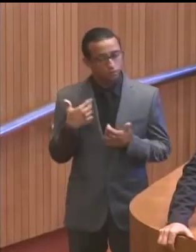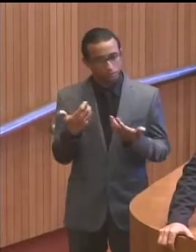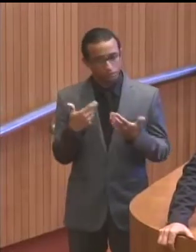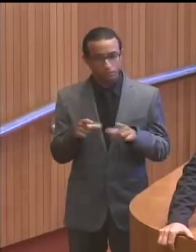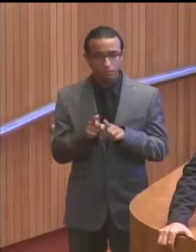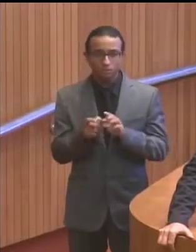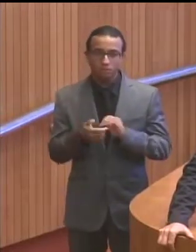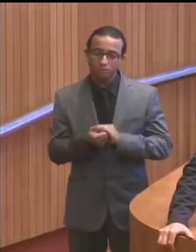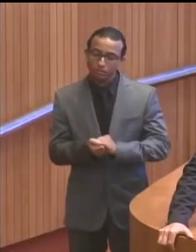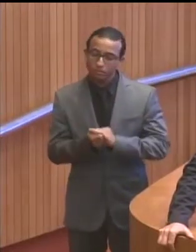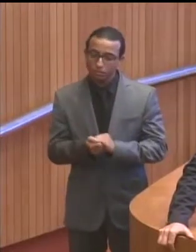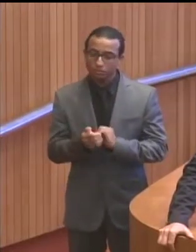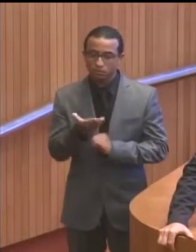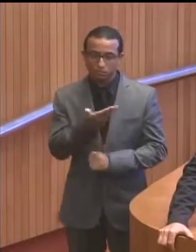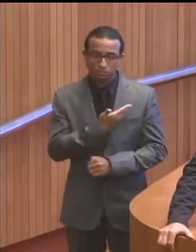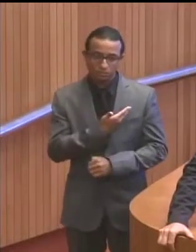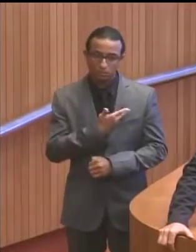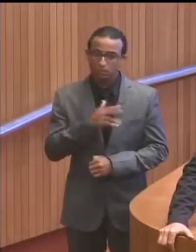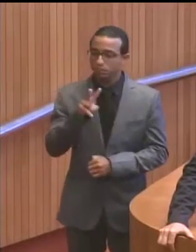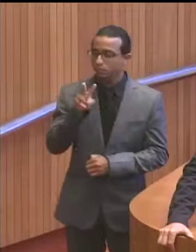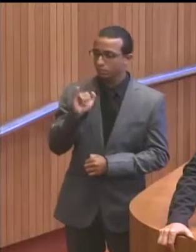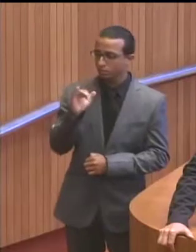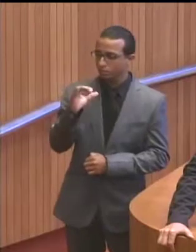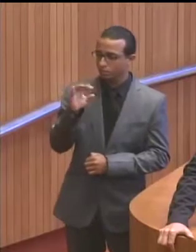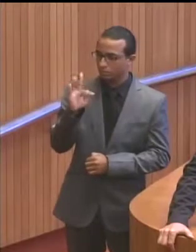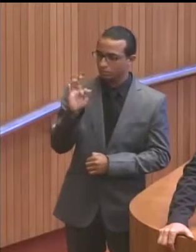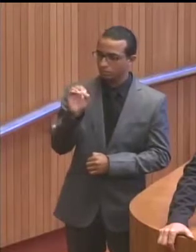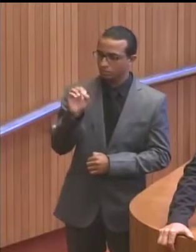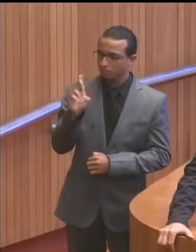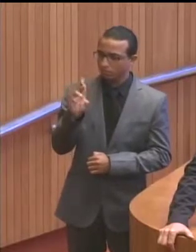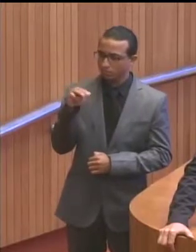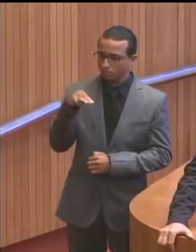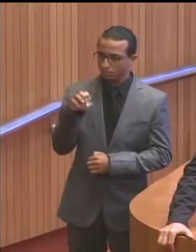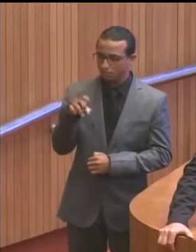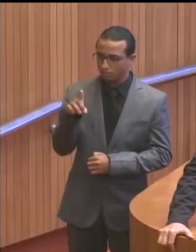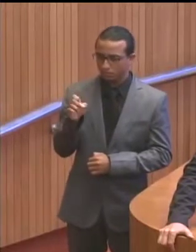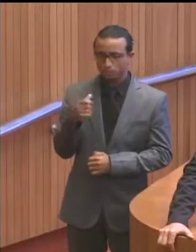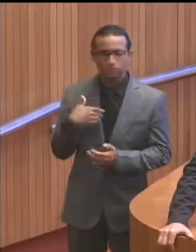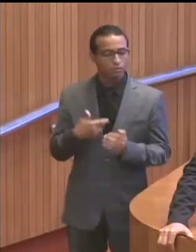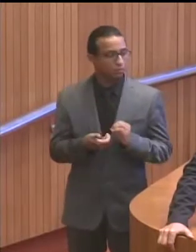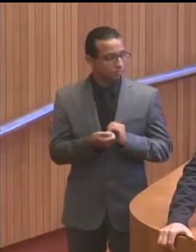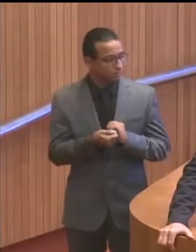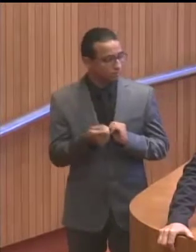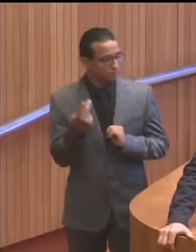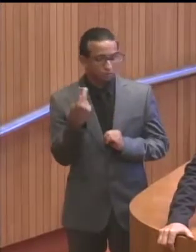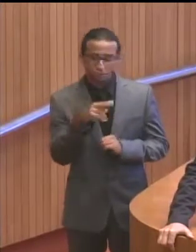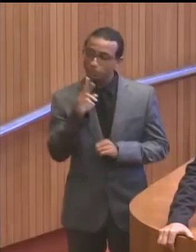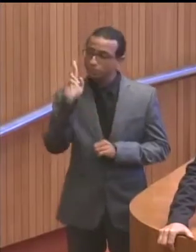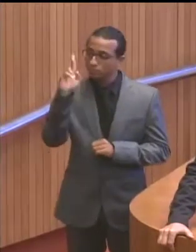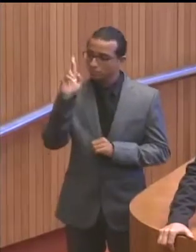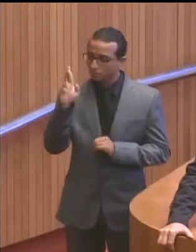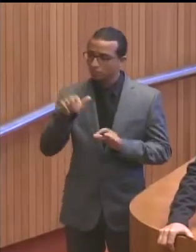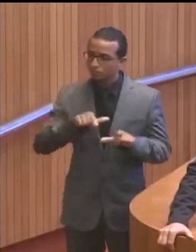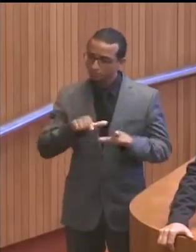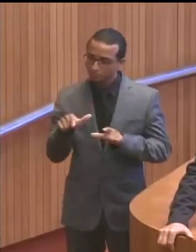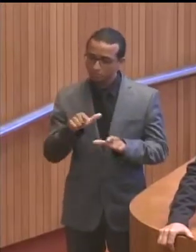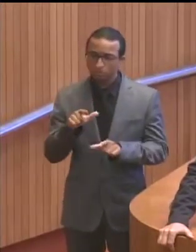saudar o nosso amigo Vitor Mendes, parabenizar pela gestão, pelo atendimento que deu a todos nós